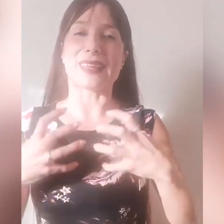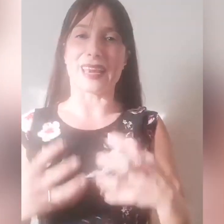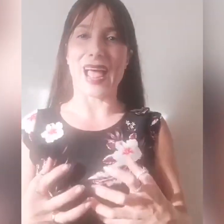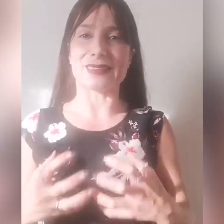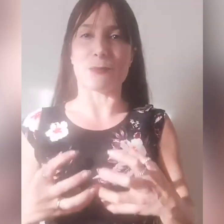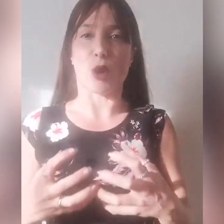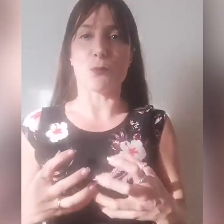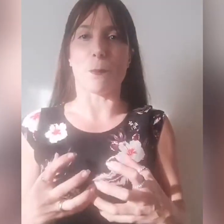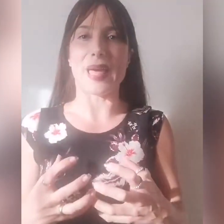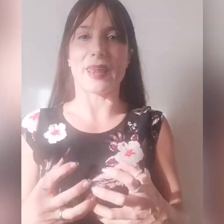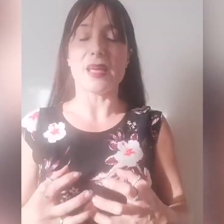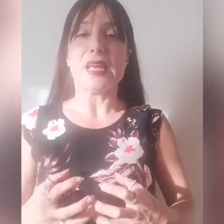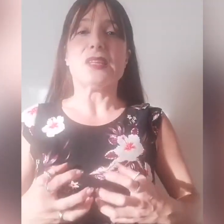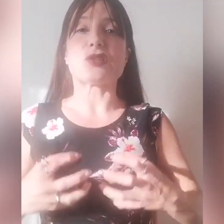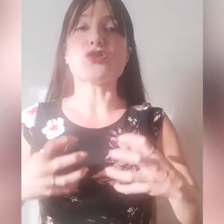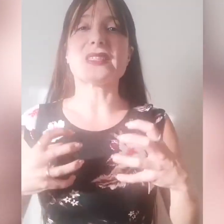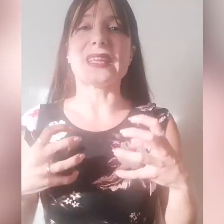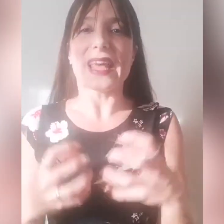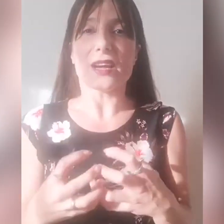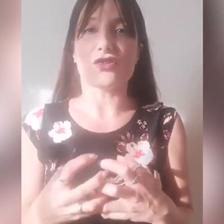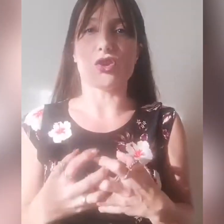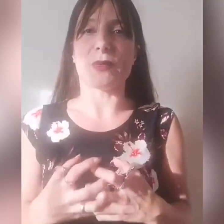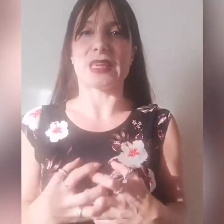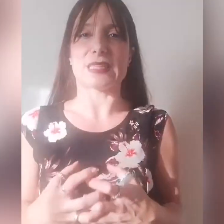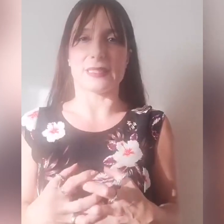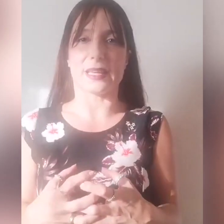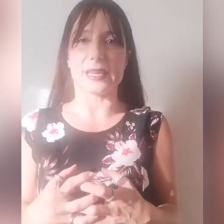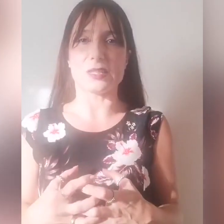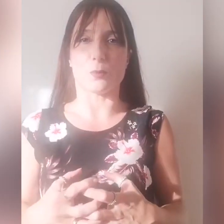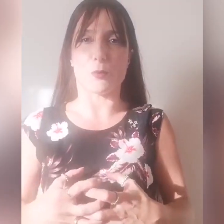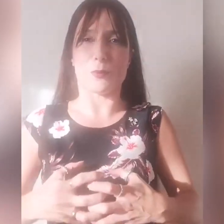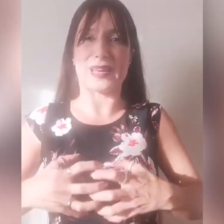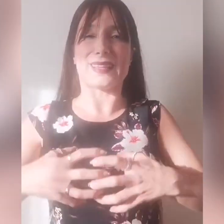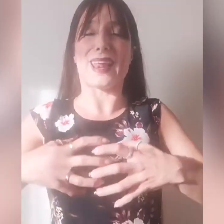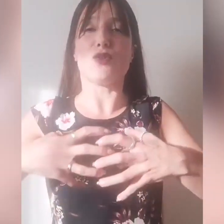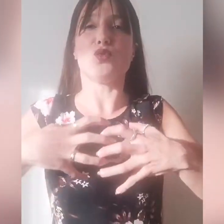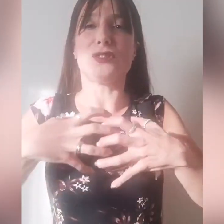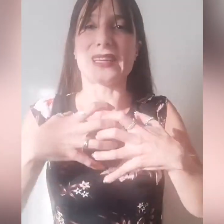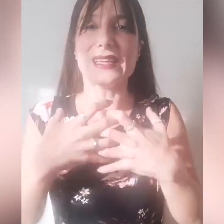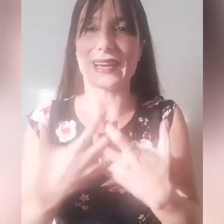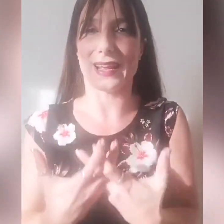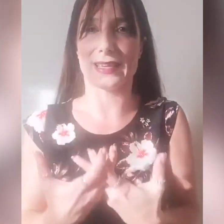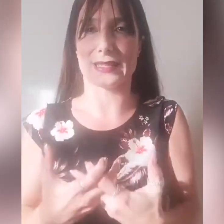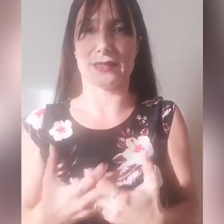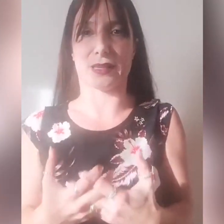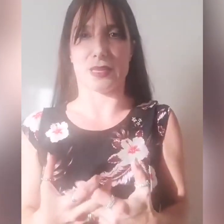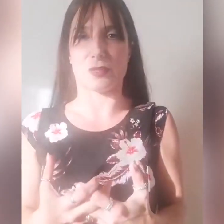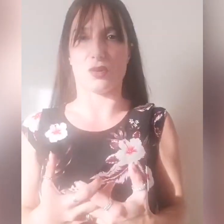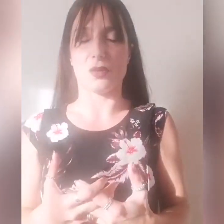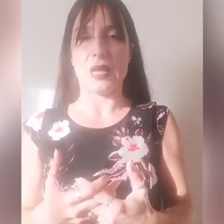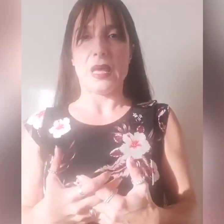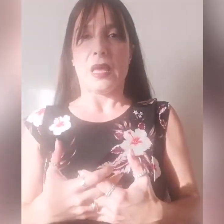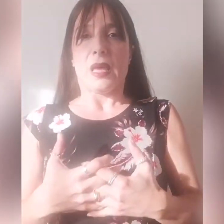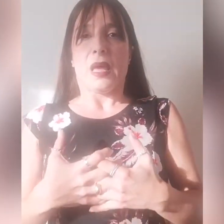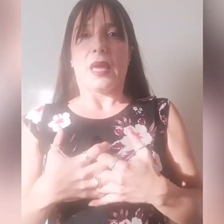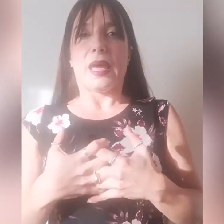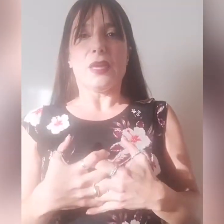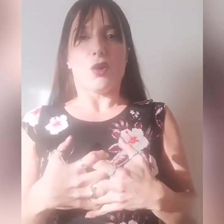create proprio per sostenerci come Chiesa di Cristo, proprio per andare a nutrire la Chiesa di Cristo. E io